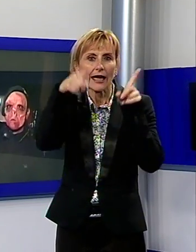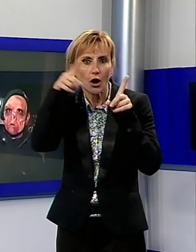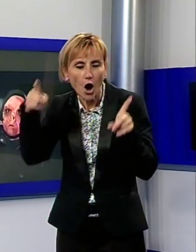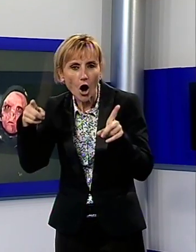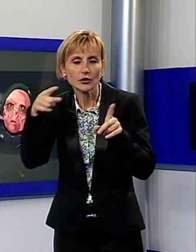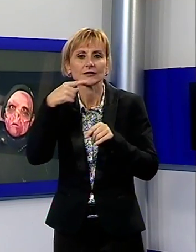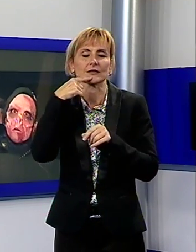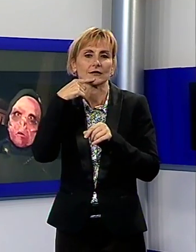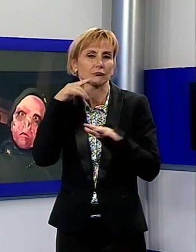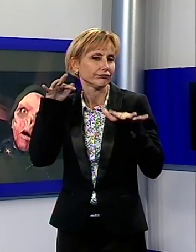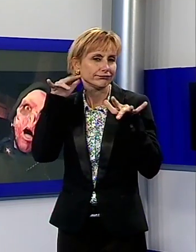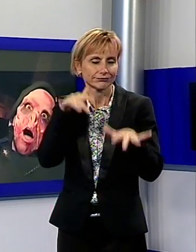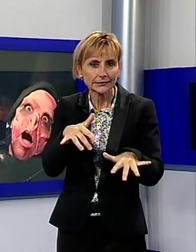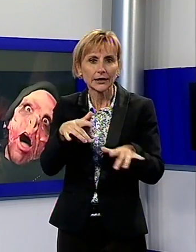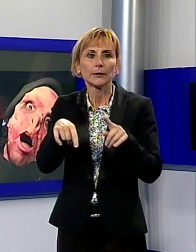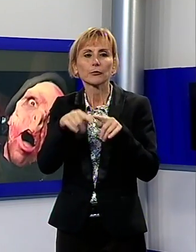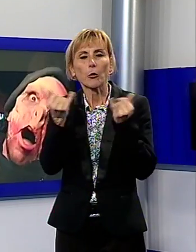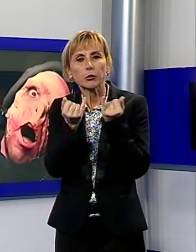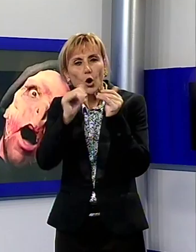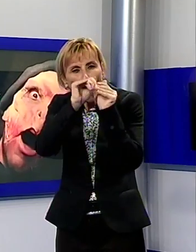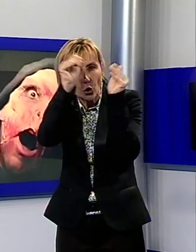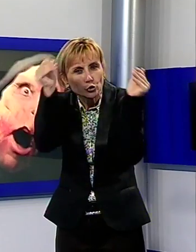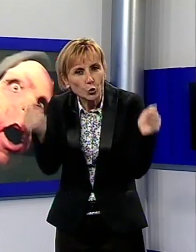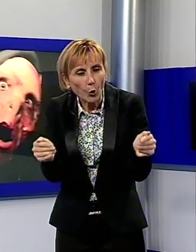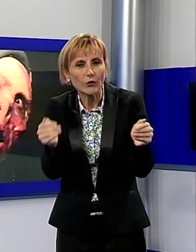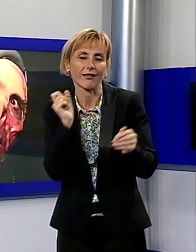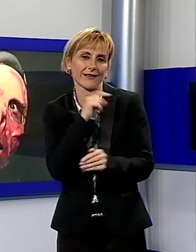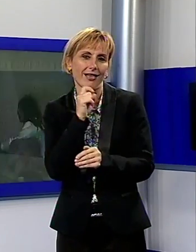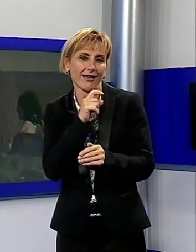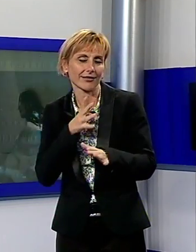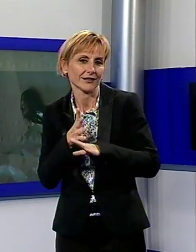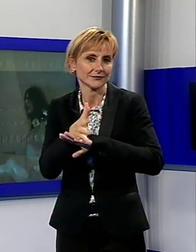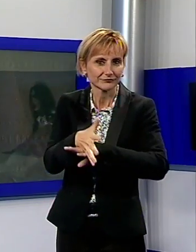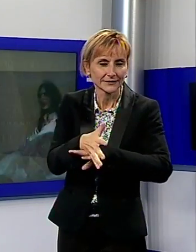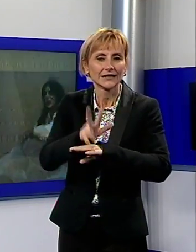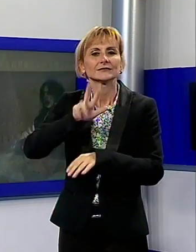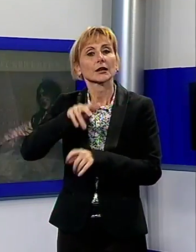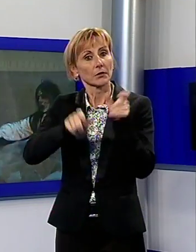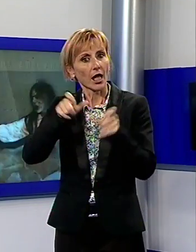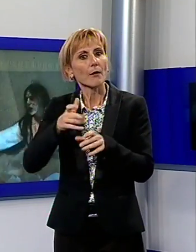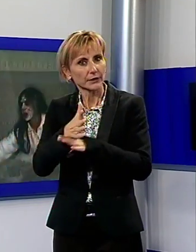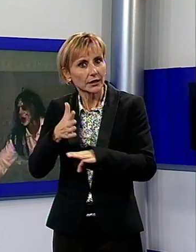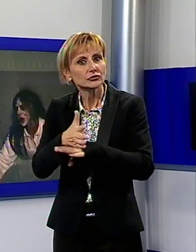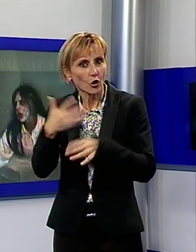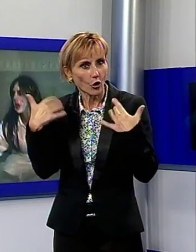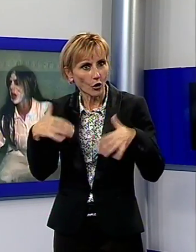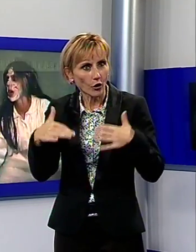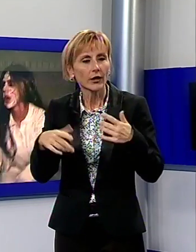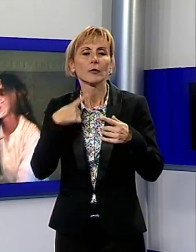riservato ai bambini, che è stato visitato da circa 3.000 persone. Poi musiche, mercatini e spettacoli itineranti fino a mezzanotte,